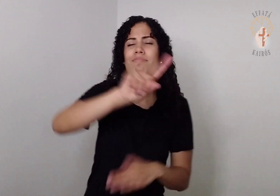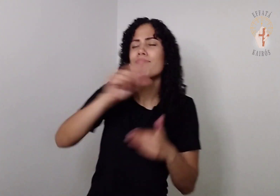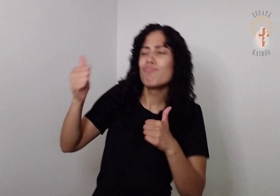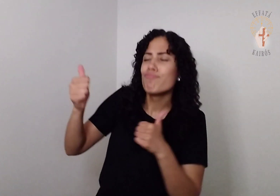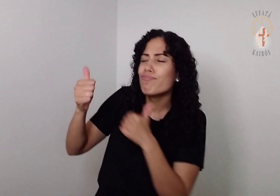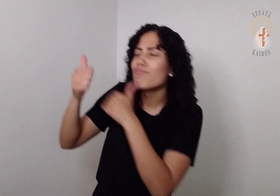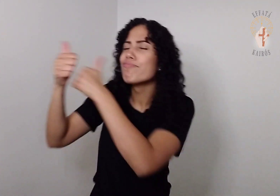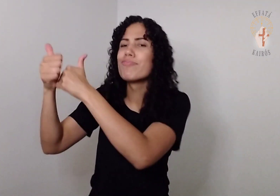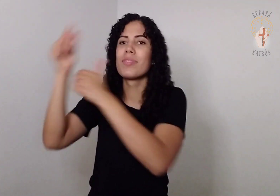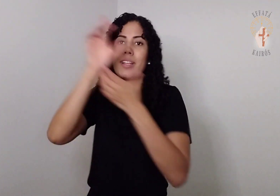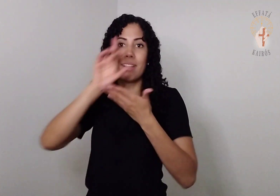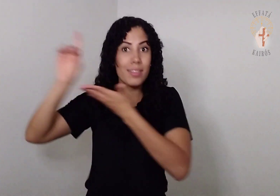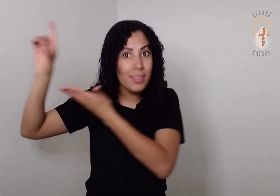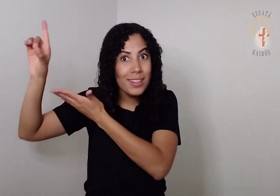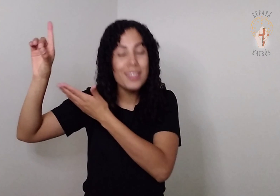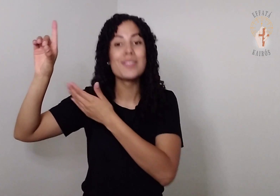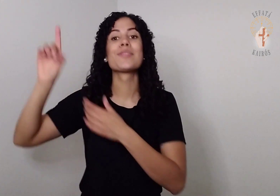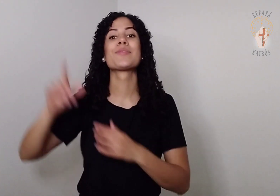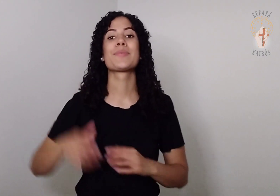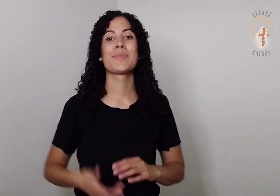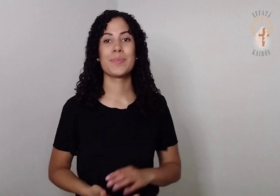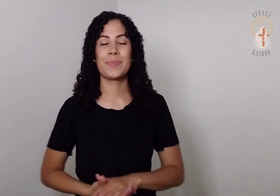seu intermédio, se aproximam de Deus.